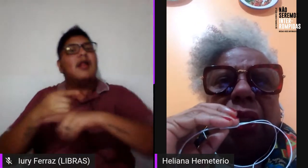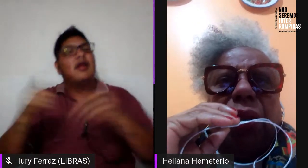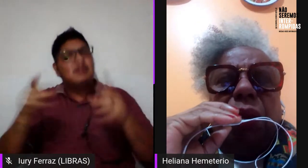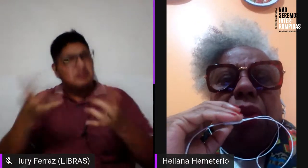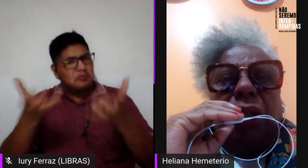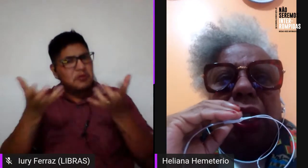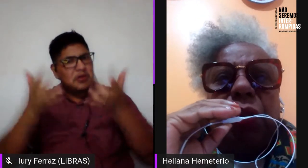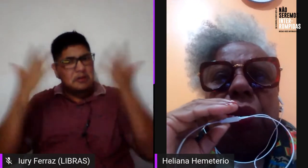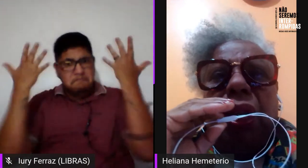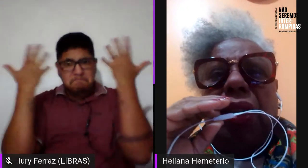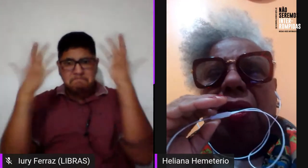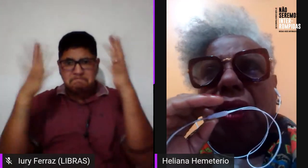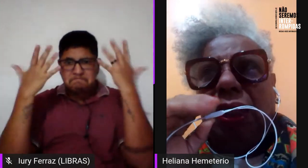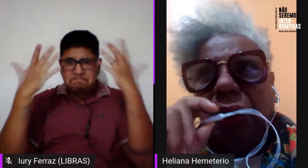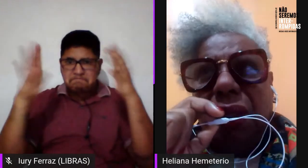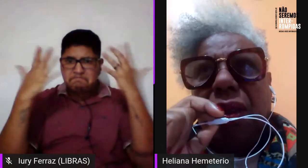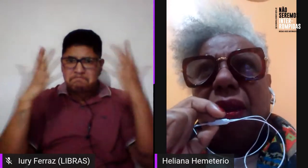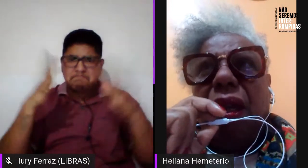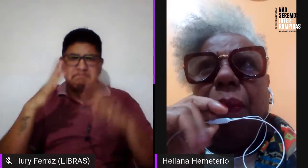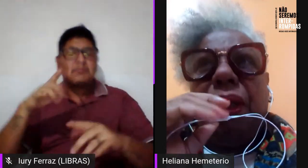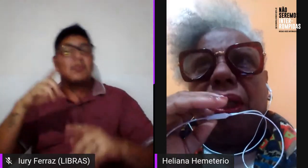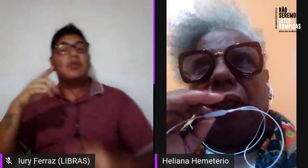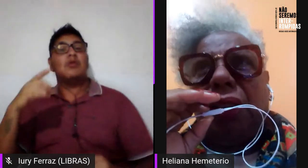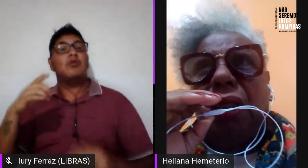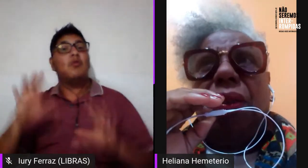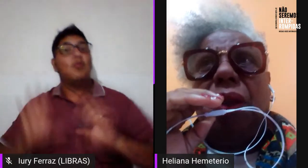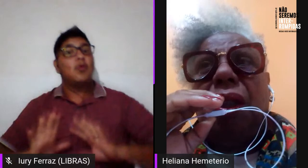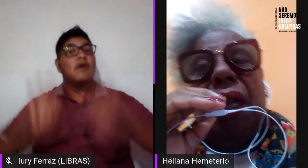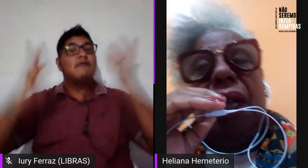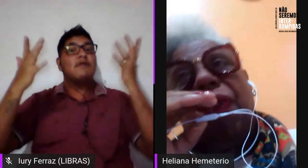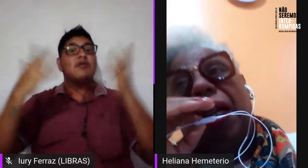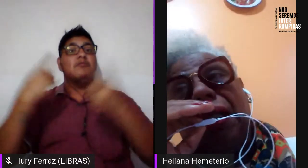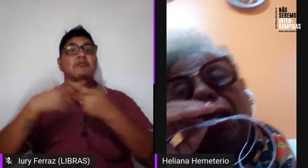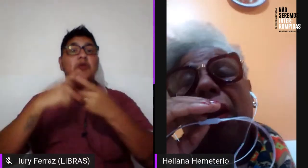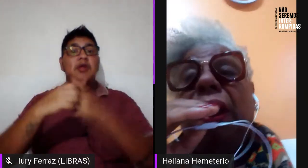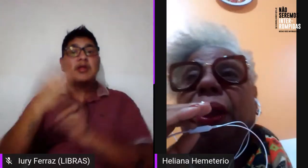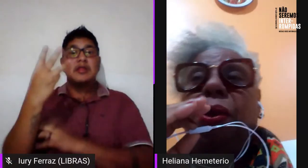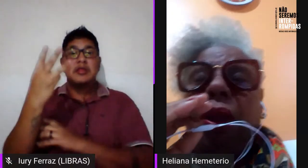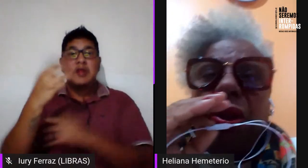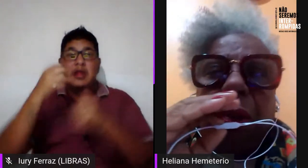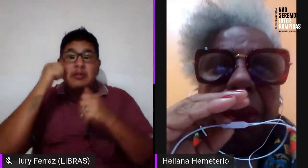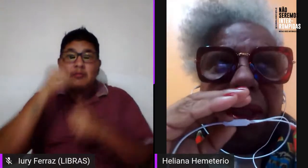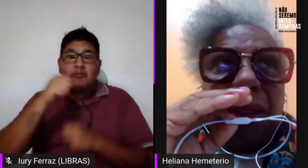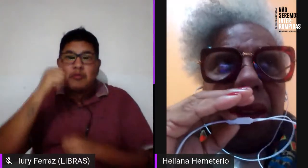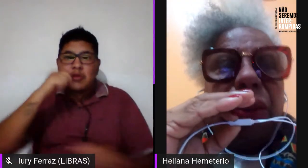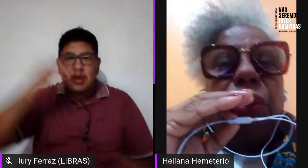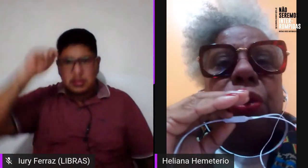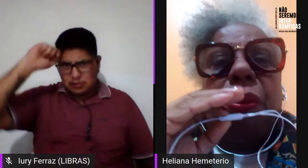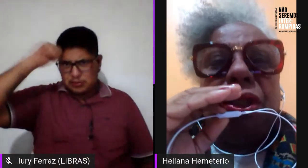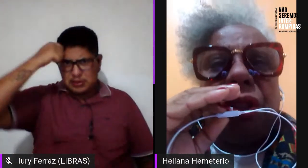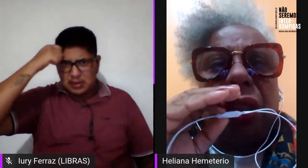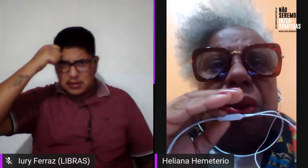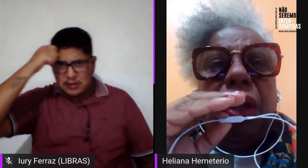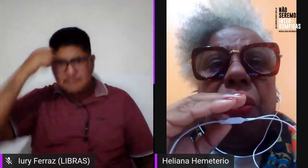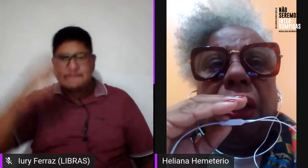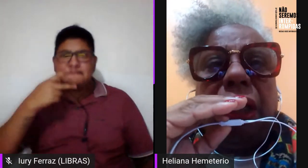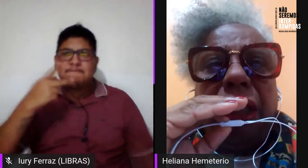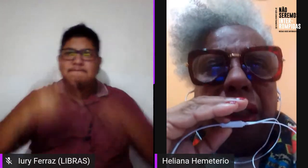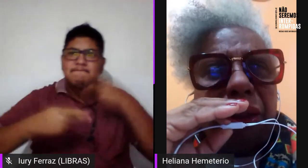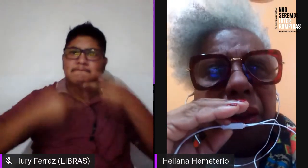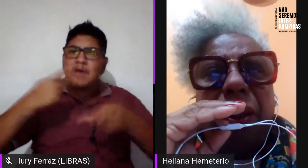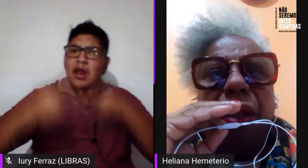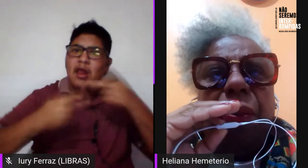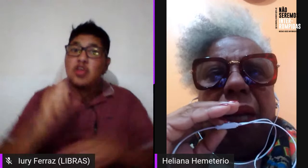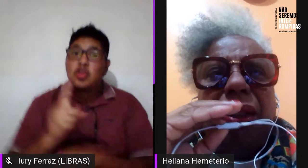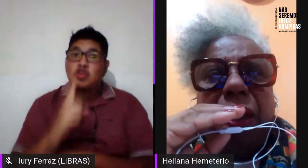estamos aqui com três mulheres negras apresentando, falando, e uma nos apresentando, nos mediando, que é um